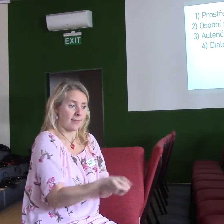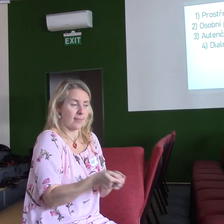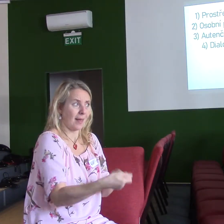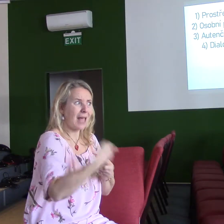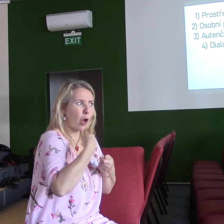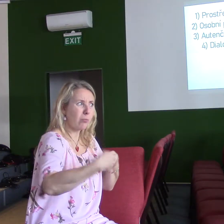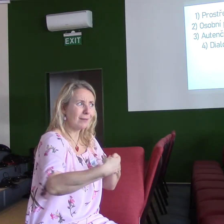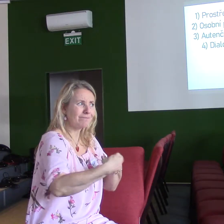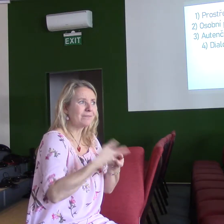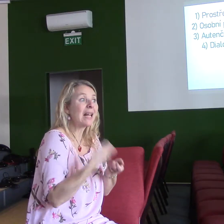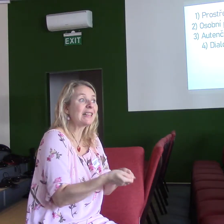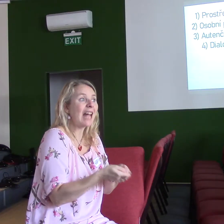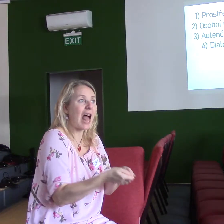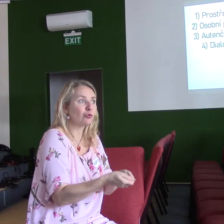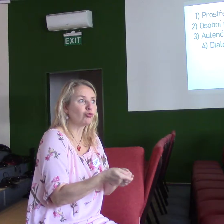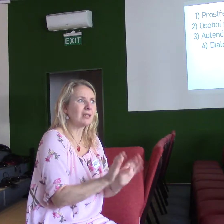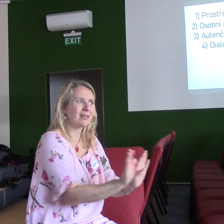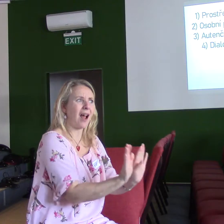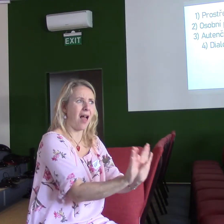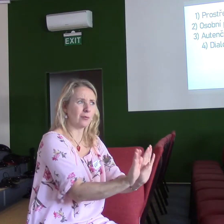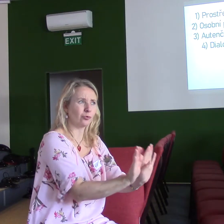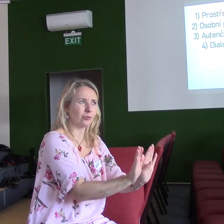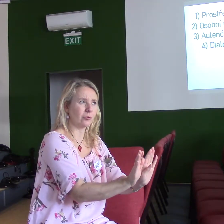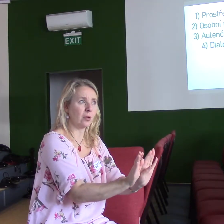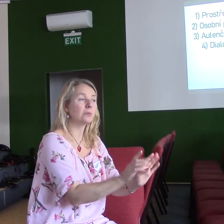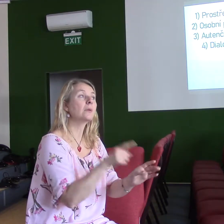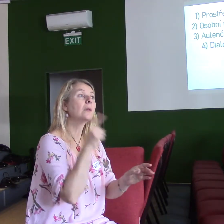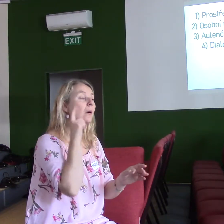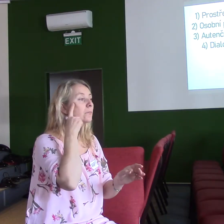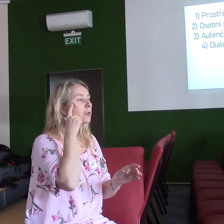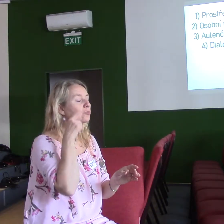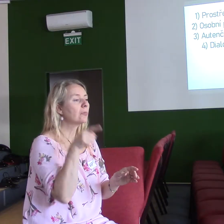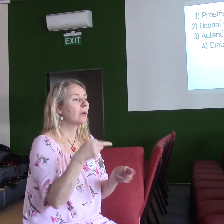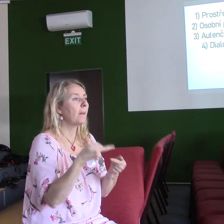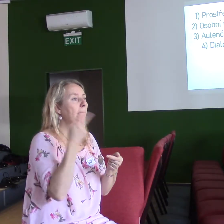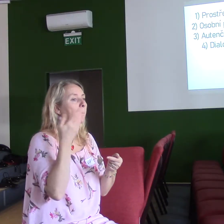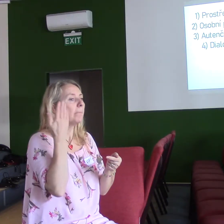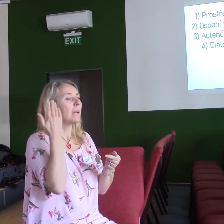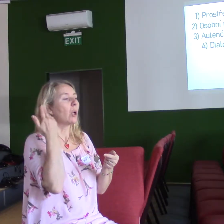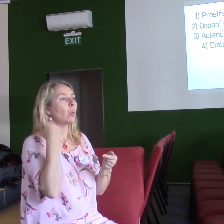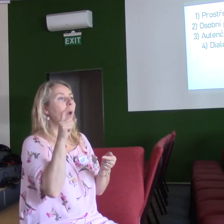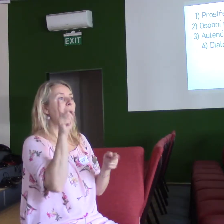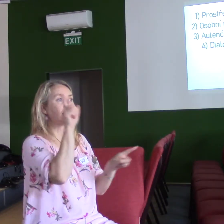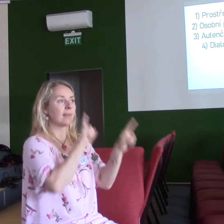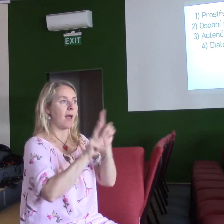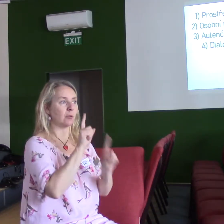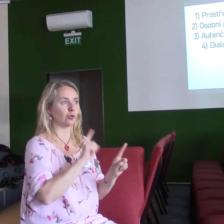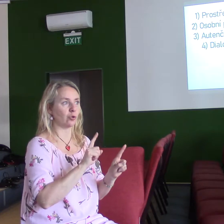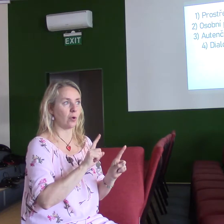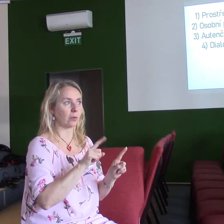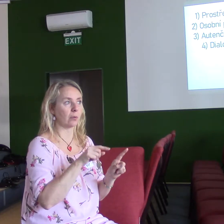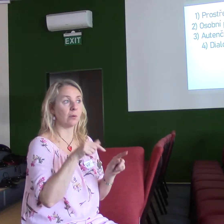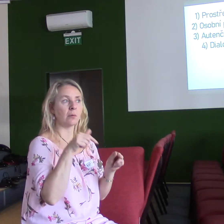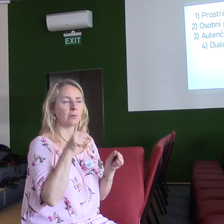Už nežijeme s tím, že přijímáme automaticky nějaké věci z minulých generací a bereme to samozřejmě. Ale prostě každý musí dělat svoje